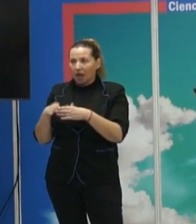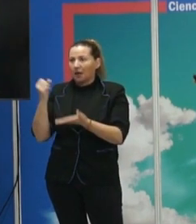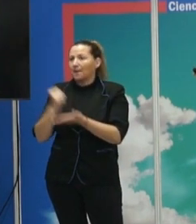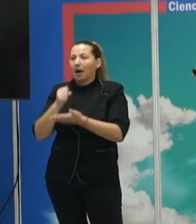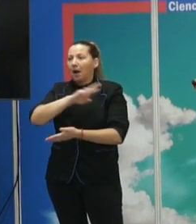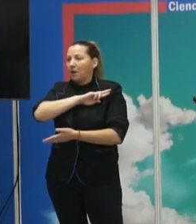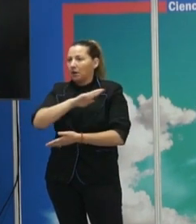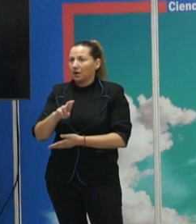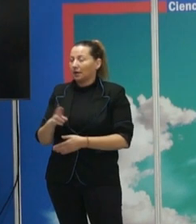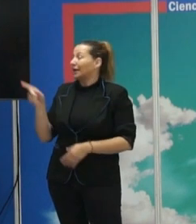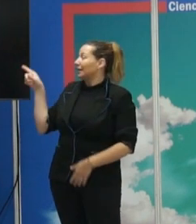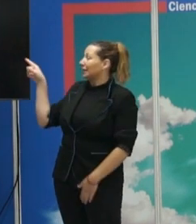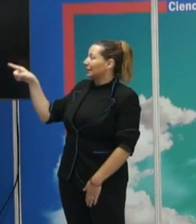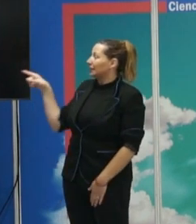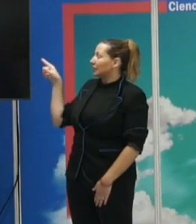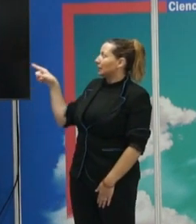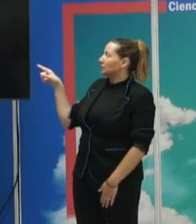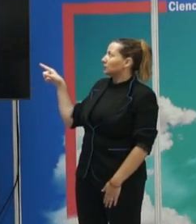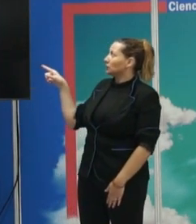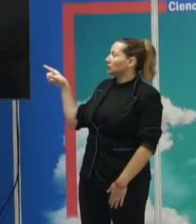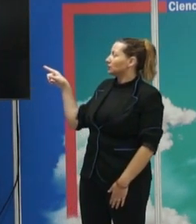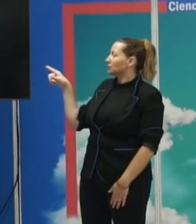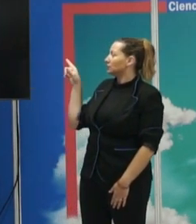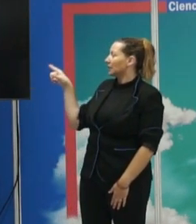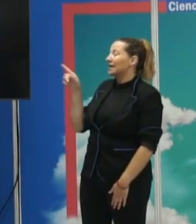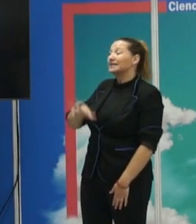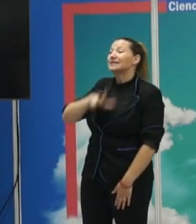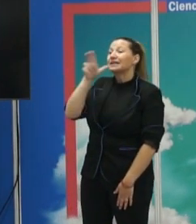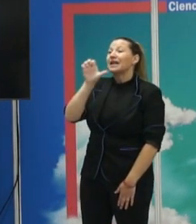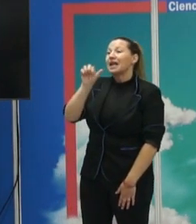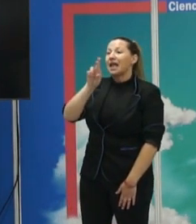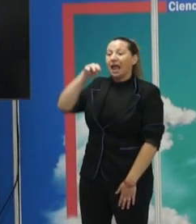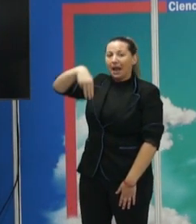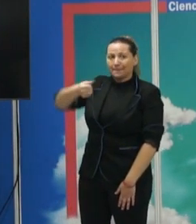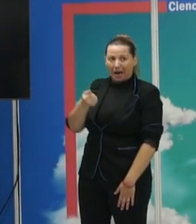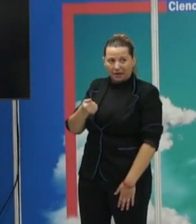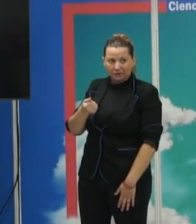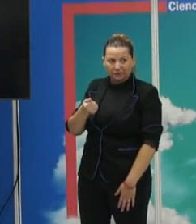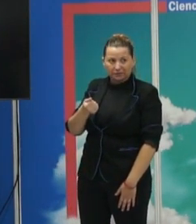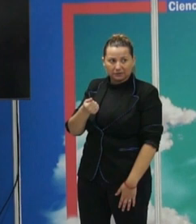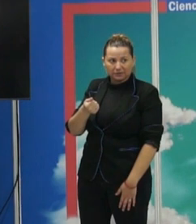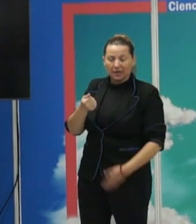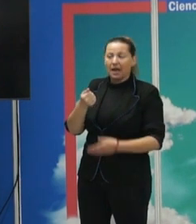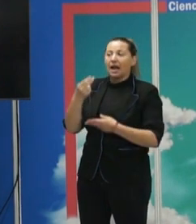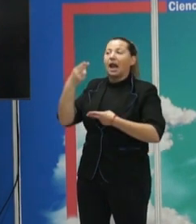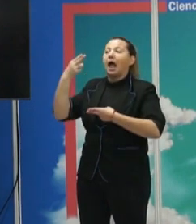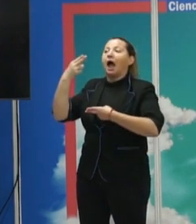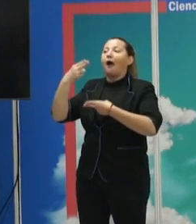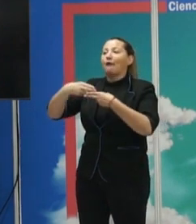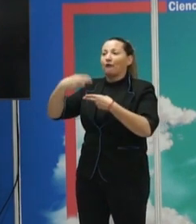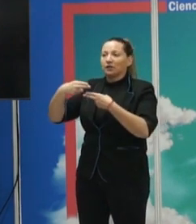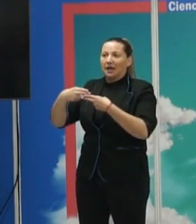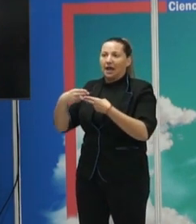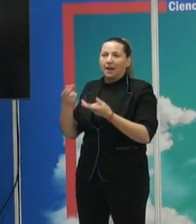Y también utilizaban esto que es otra manera de las ermas, ¿no?, de marcar la frontera, pero que